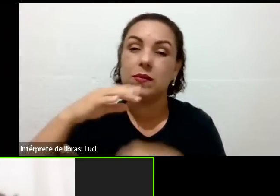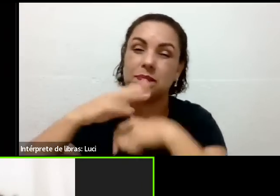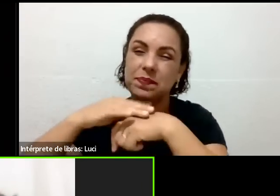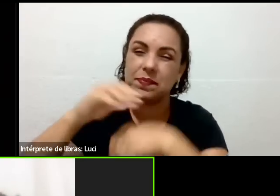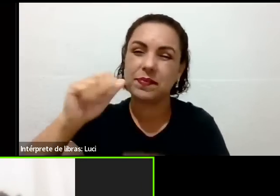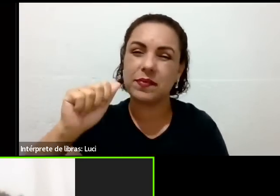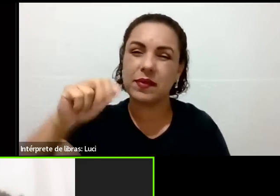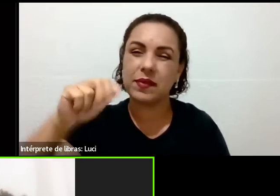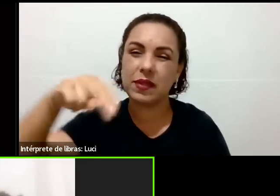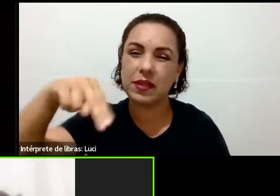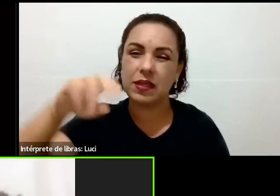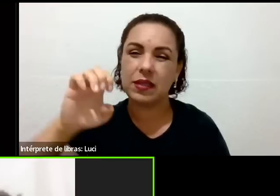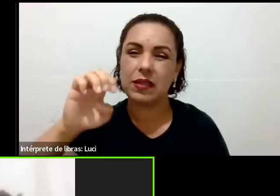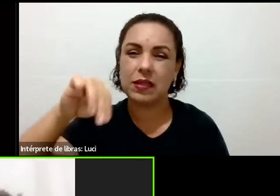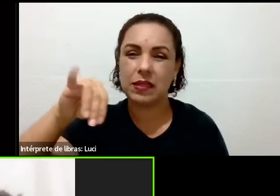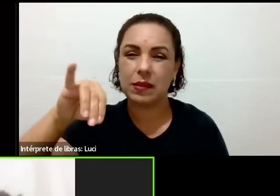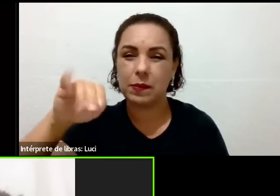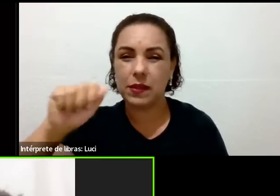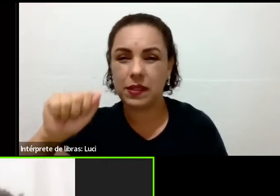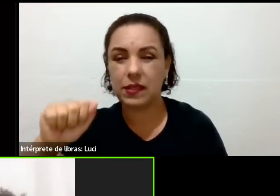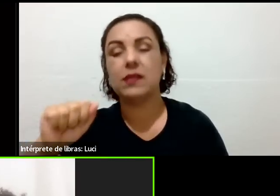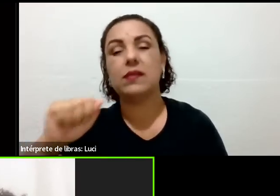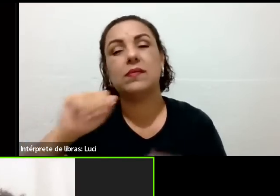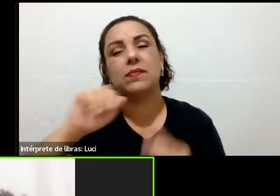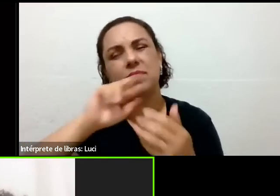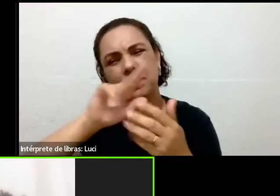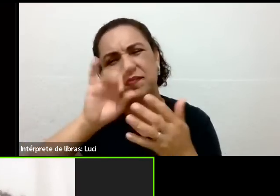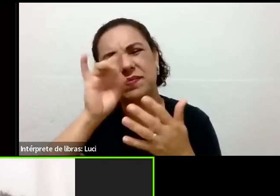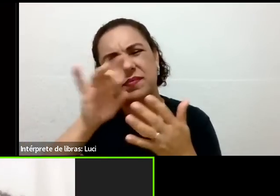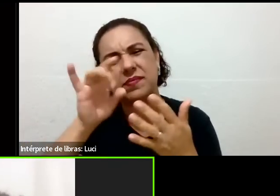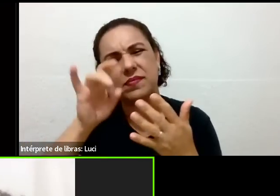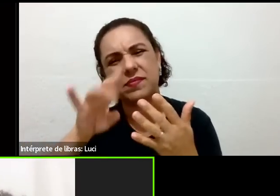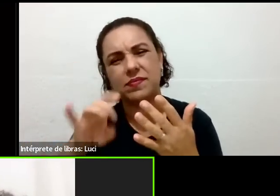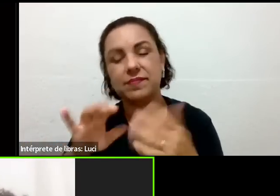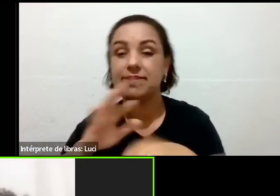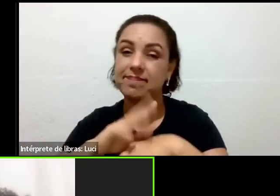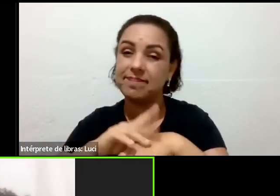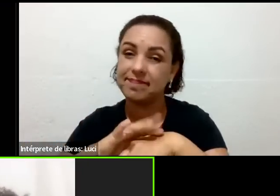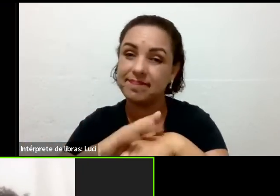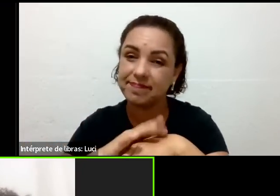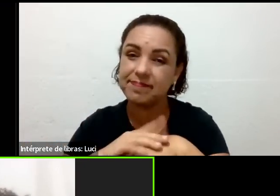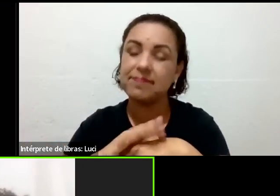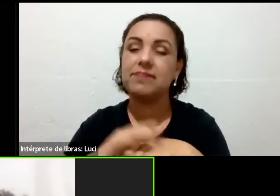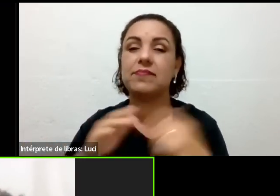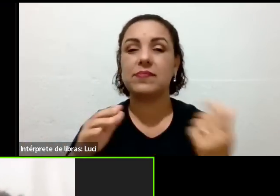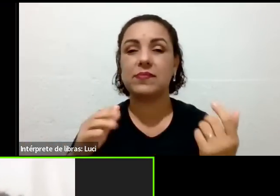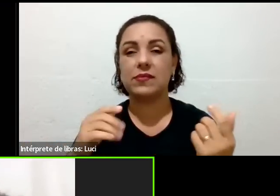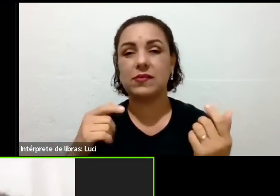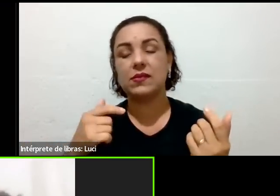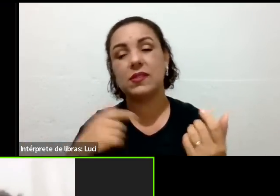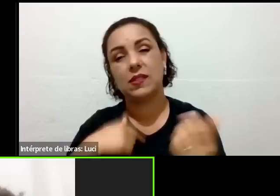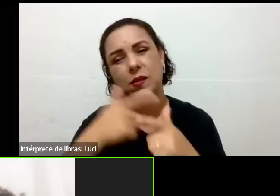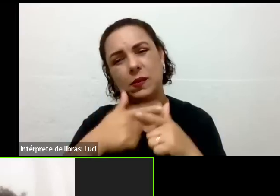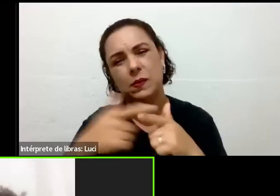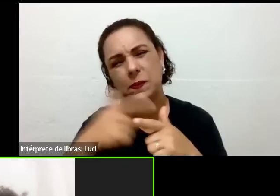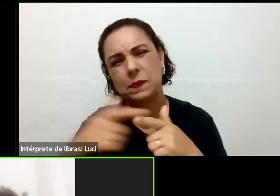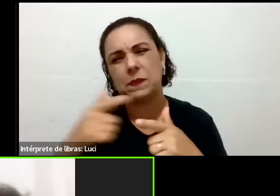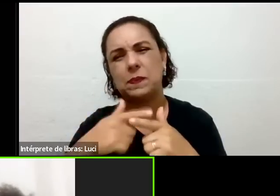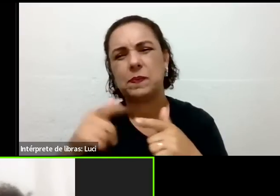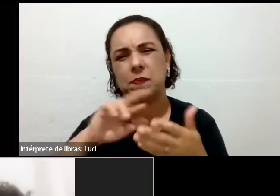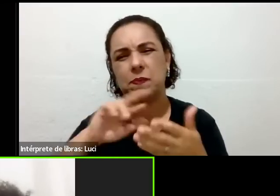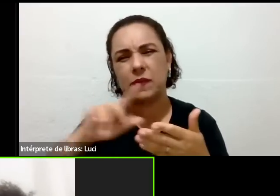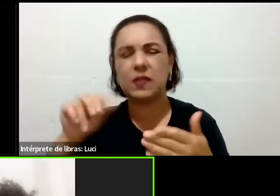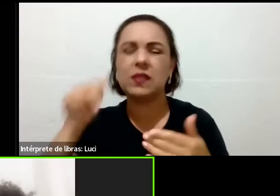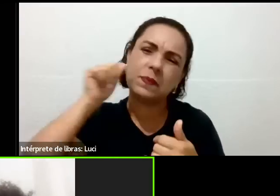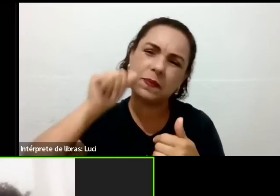persegue há anos, eu não consigo controlar, isso me atrapalha até na minha vida ginecológica, então, assim, eu